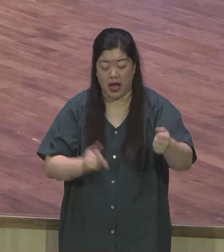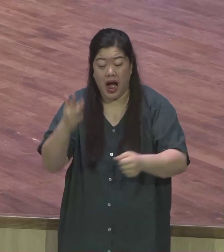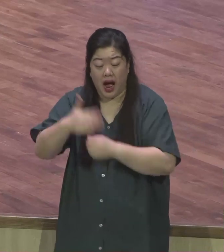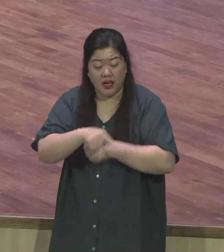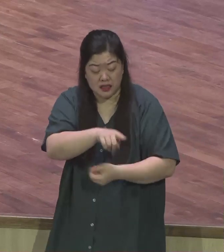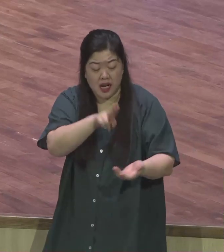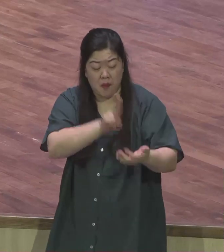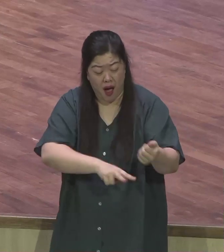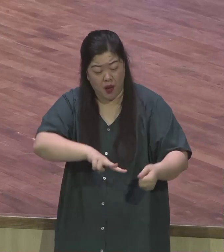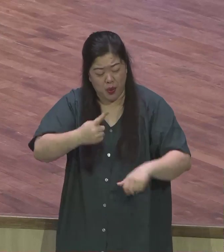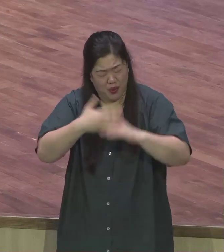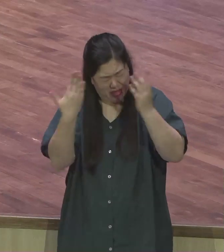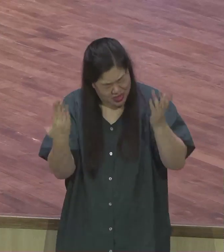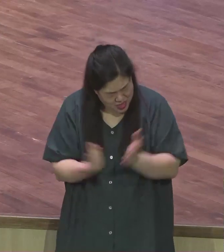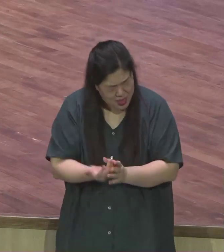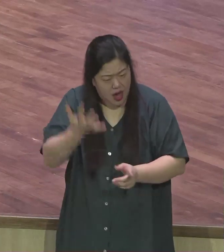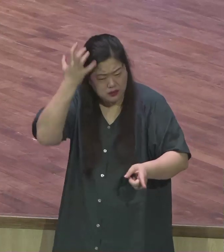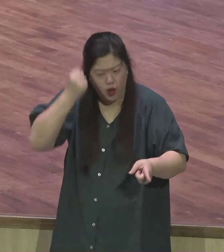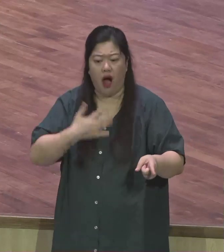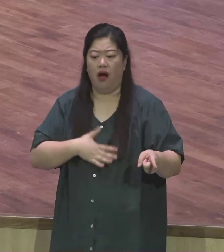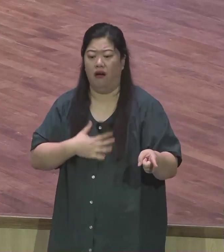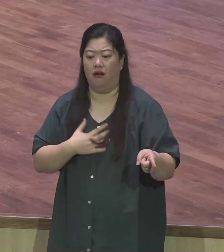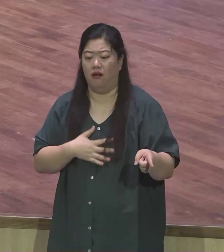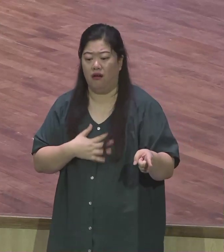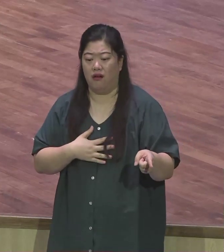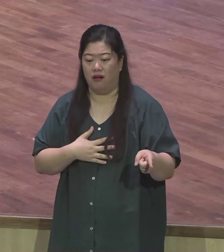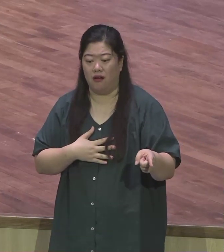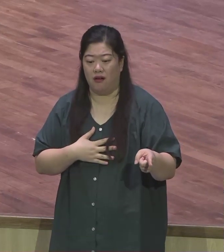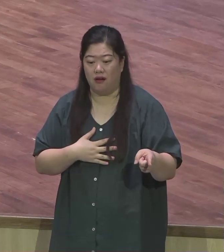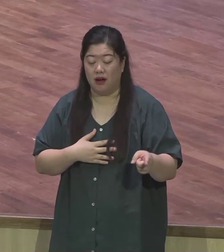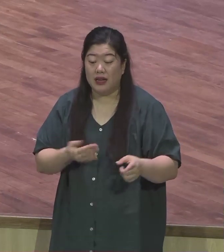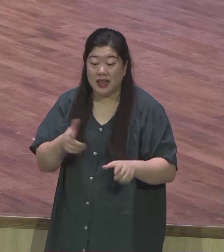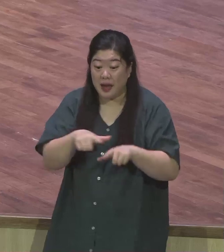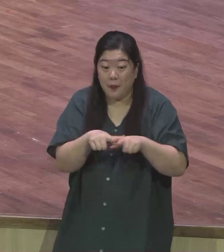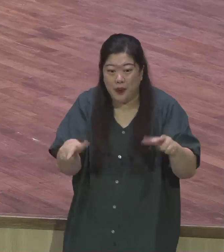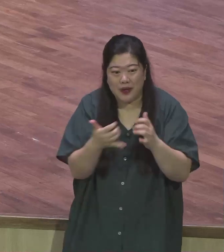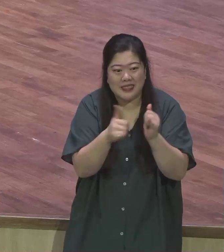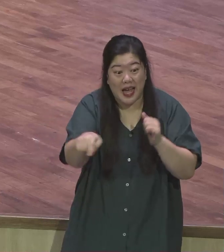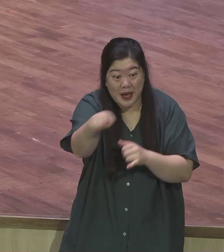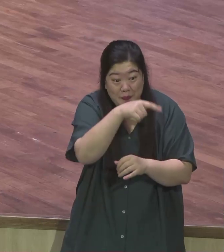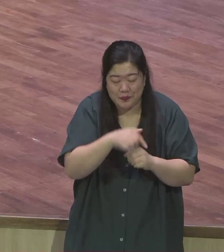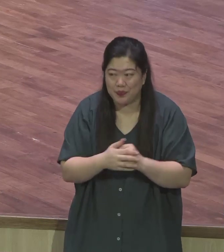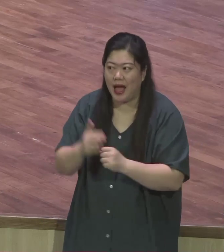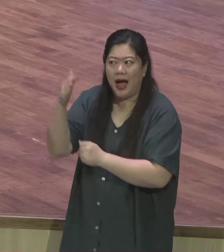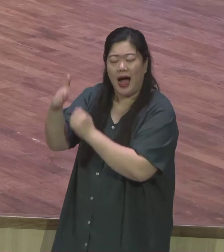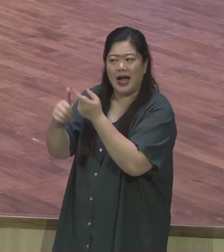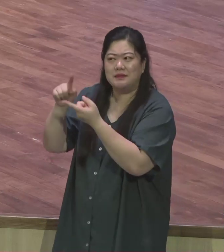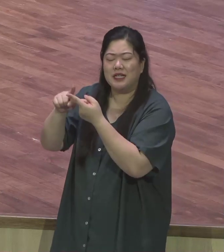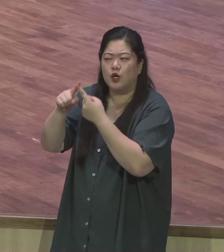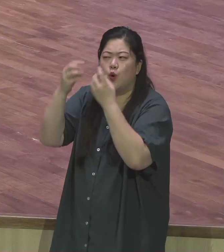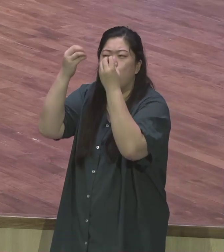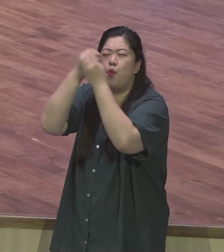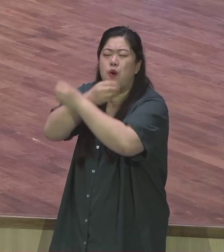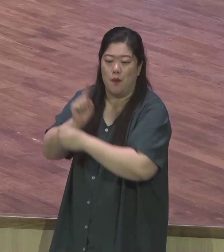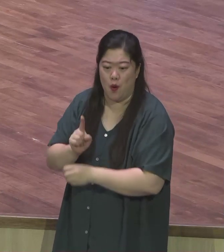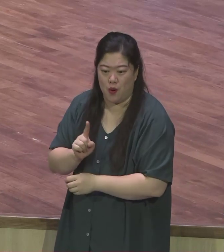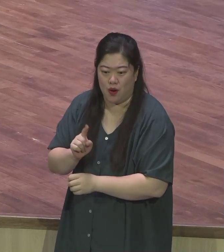하는도다 하나님에 대한 오해 중 하나가 뭐면 하나님께서는 우주만물을 창조하신 하나님이시고